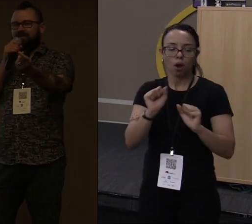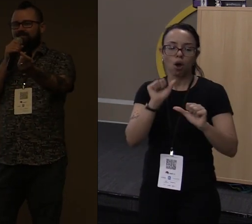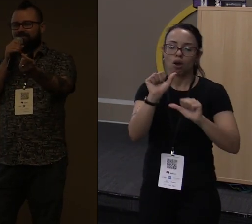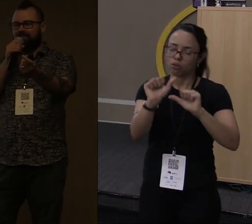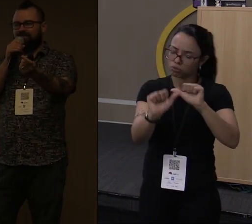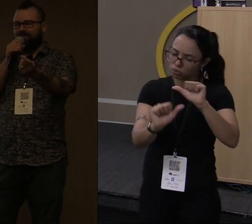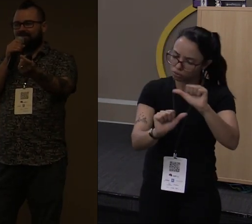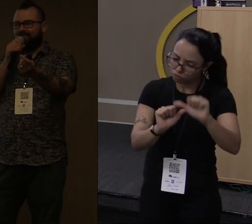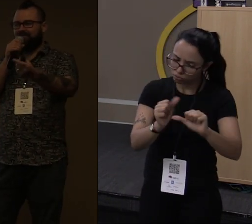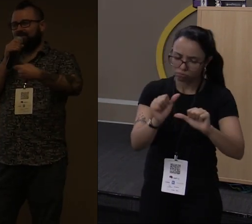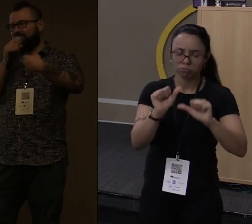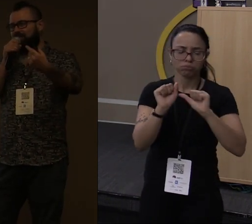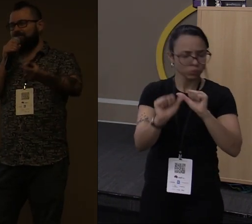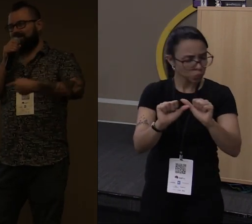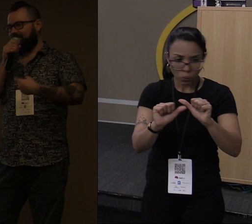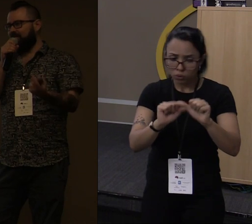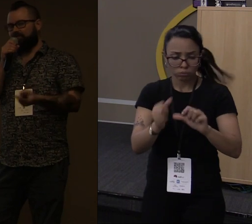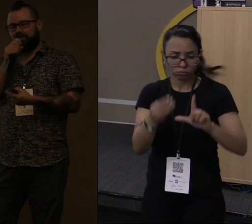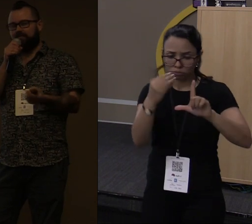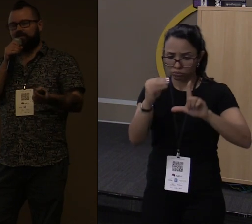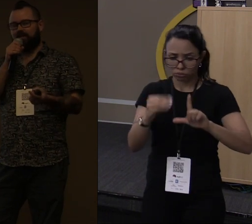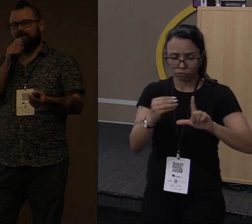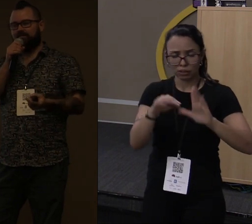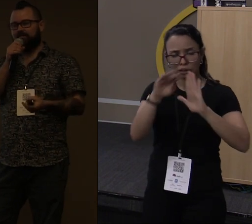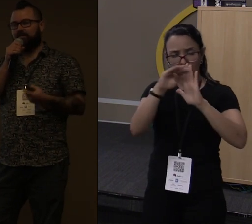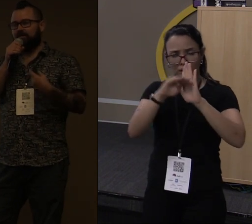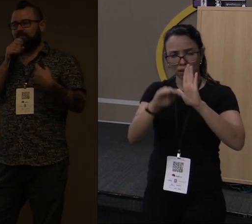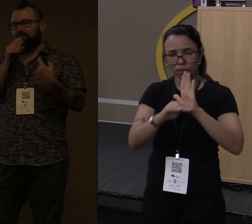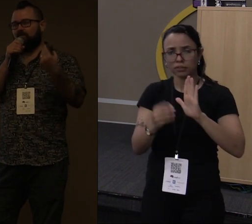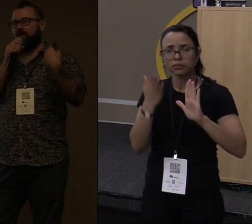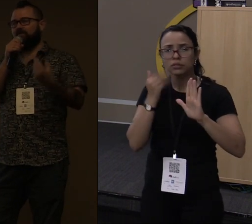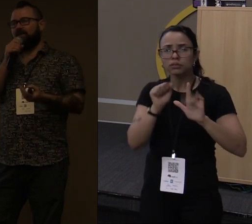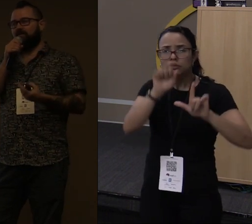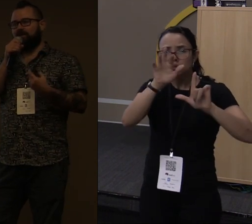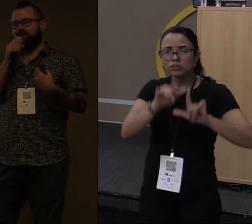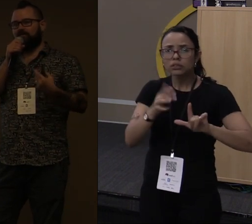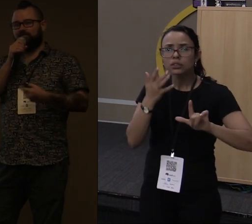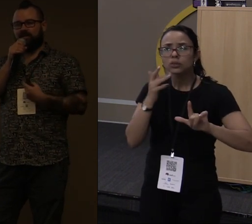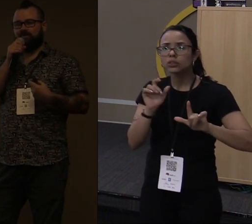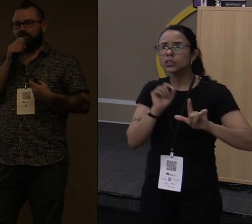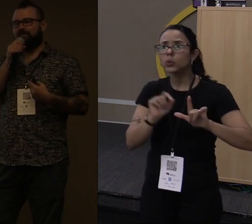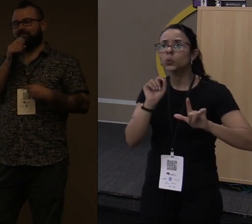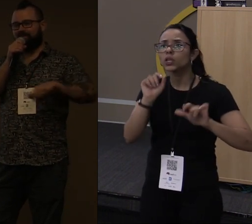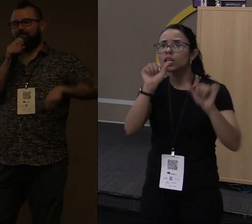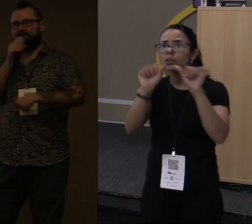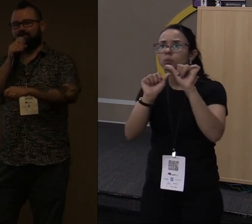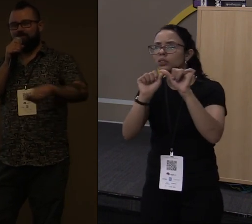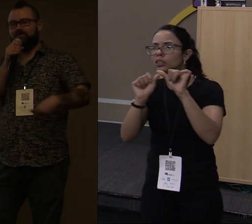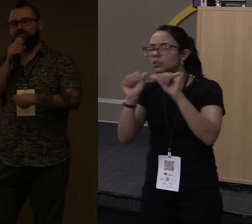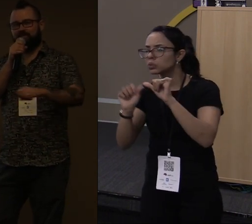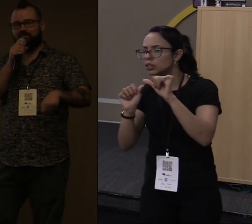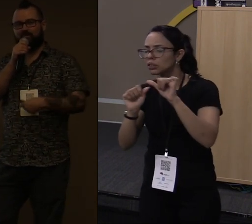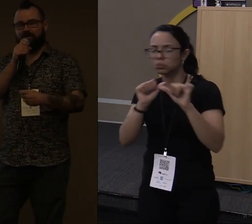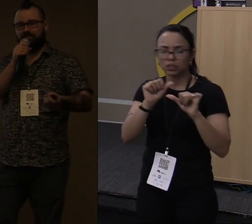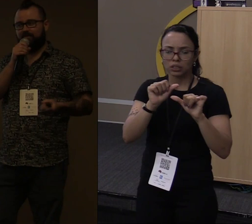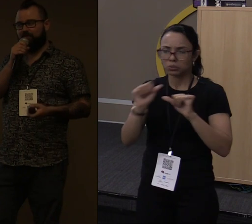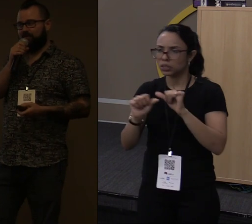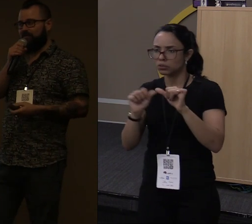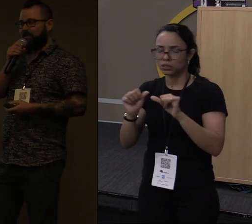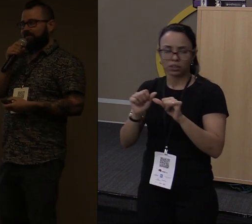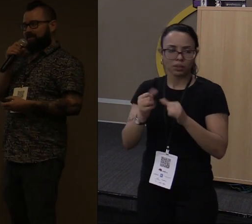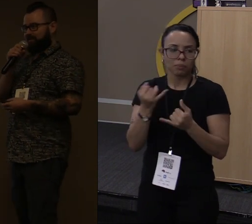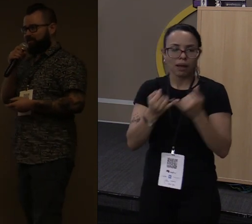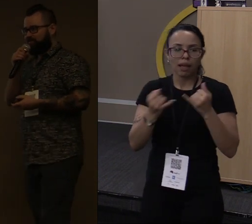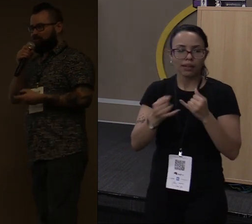manda lá uma lista, e você não sabe mais quem está alterando aquela lista, vira o caldeirão aí que mostraram na palestra anterior. Um monte de gente colocando